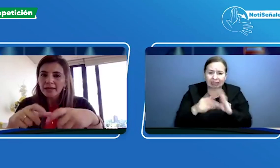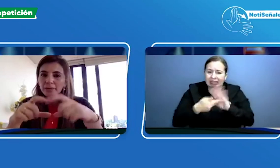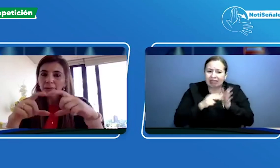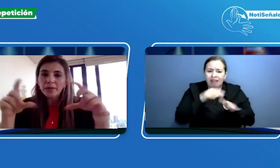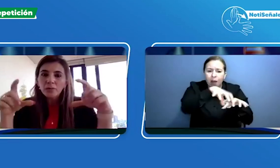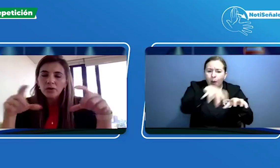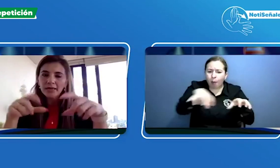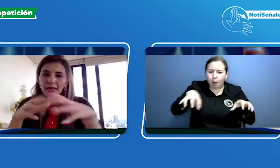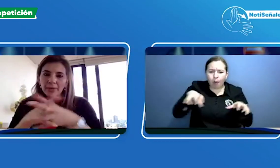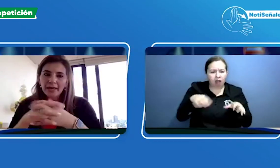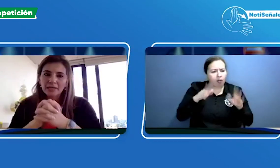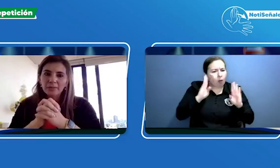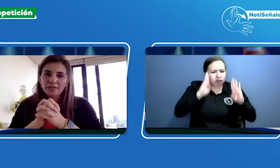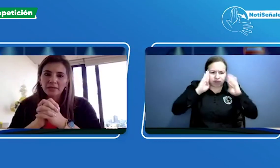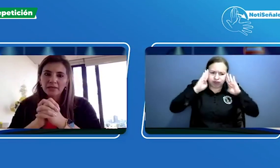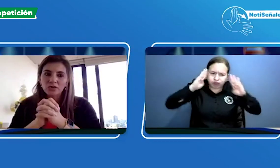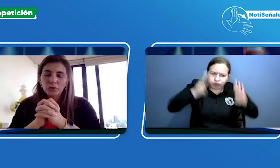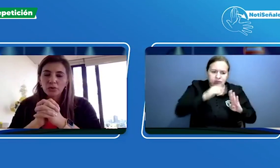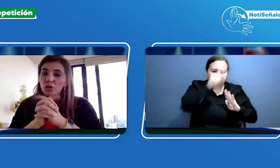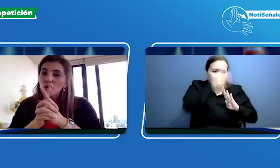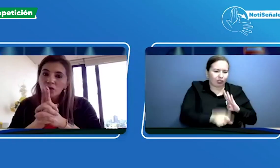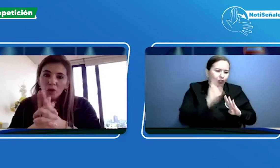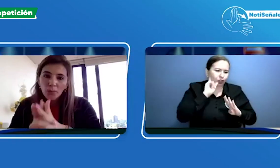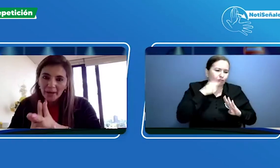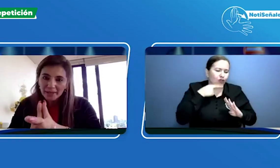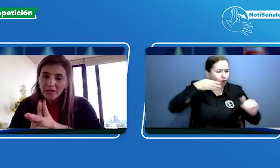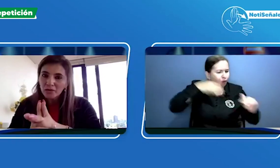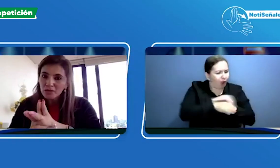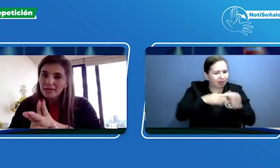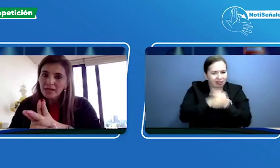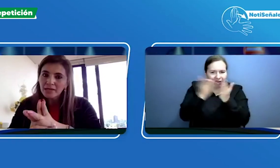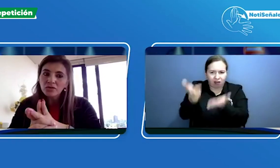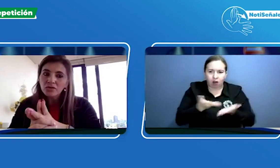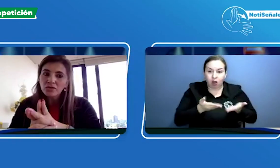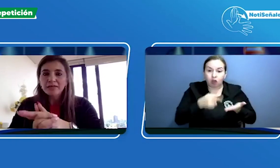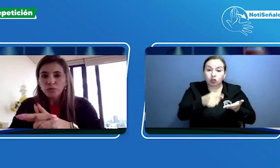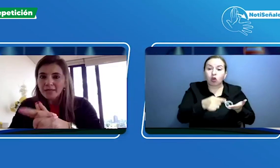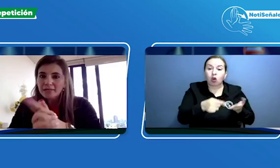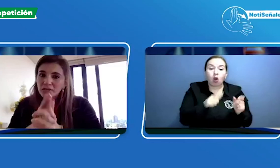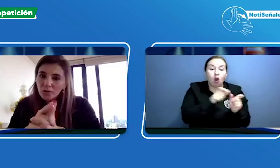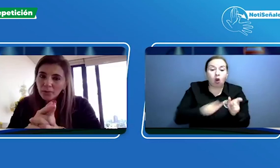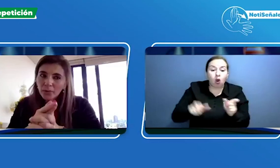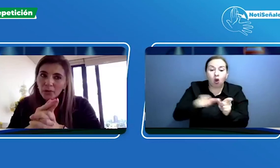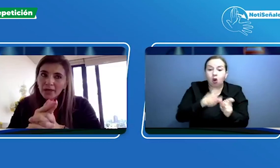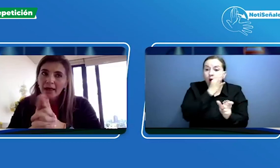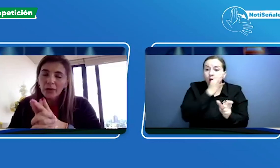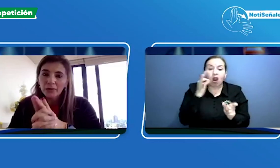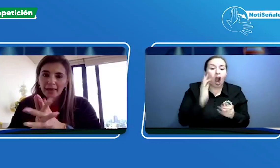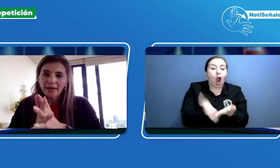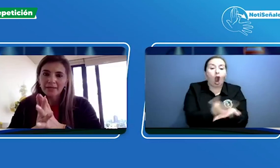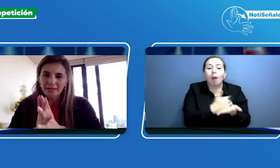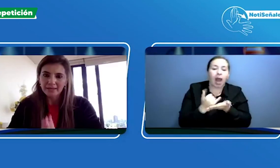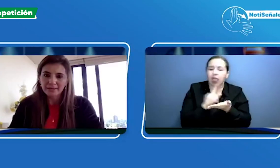primordial para ese paciente sordo no se comparten los accesos es un acceso por cada una de las sedes